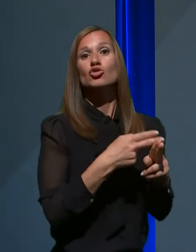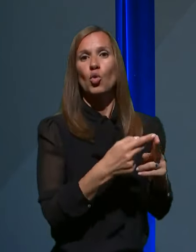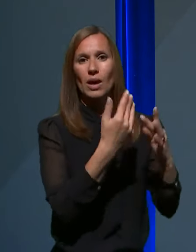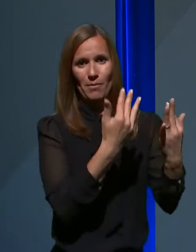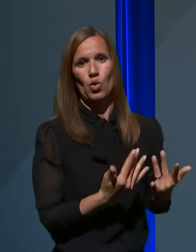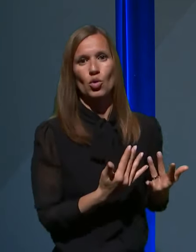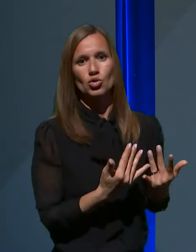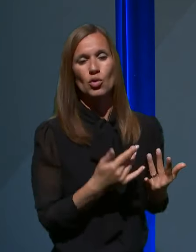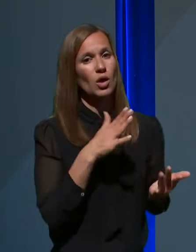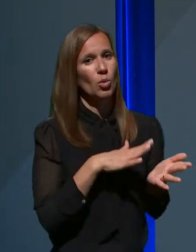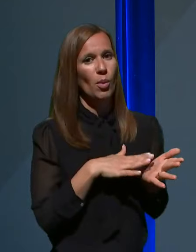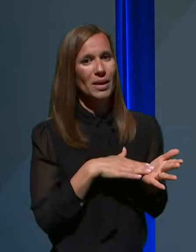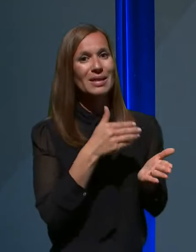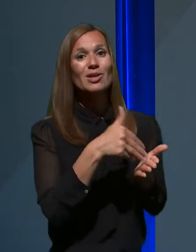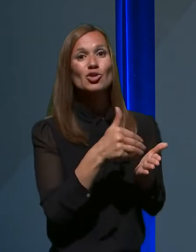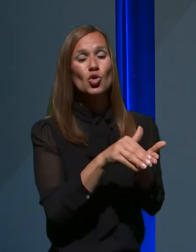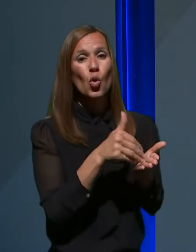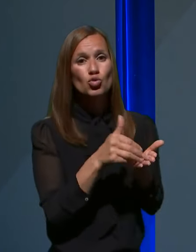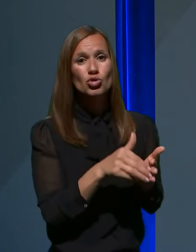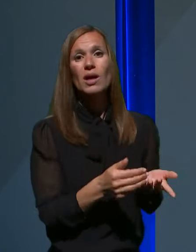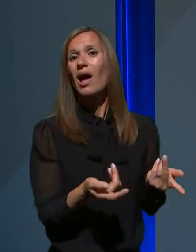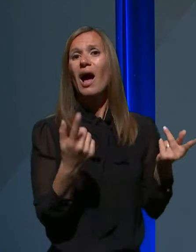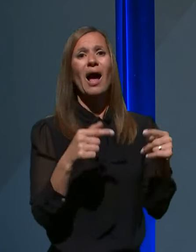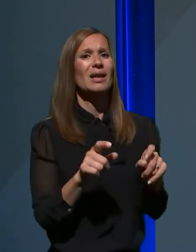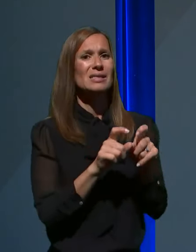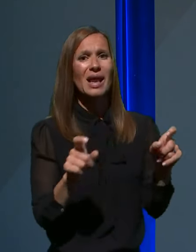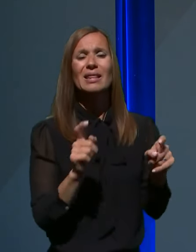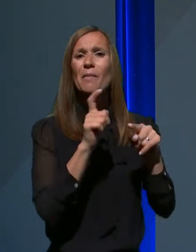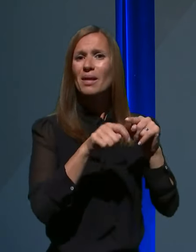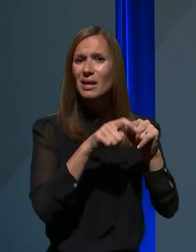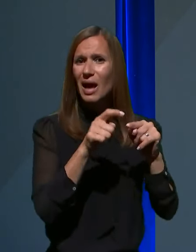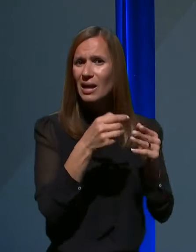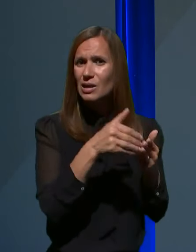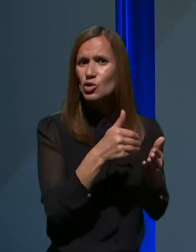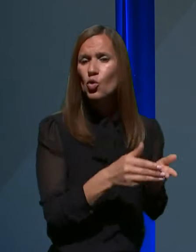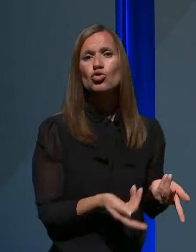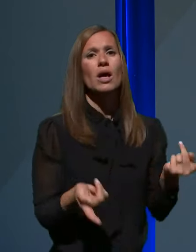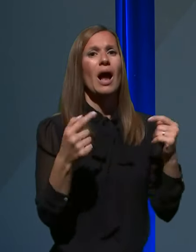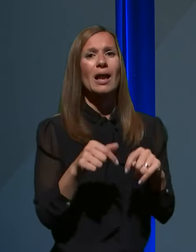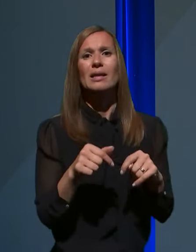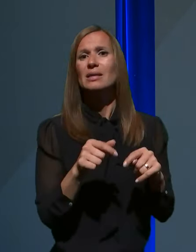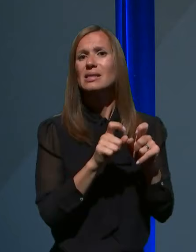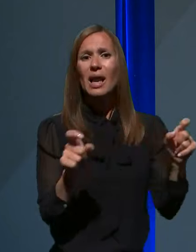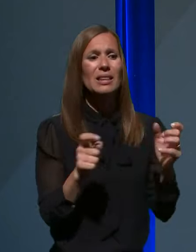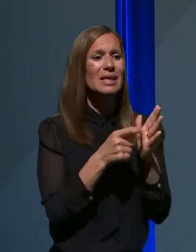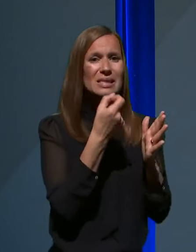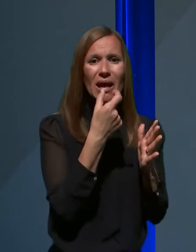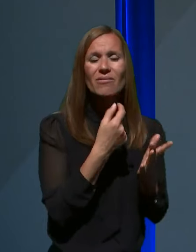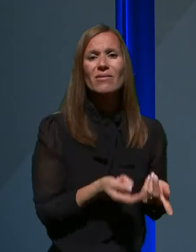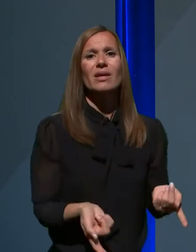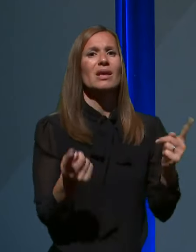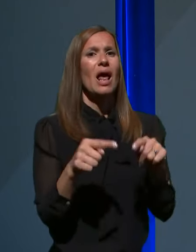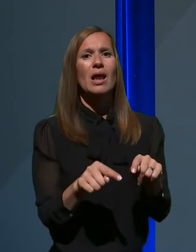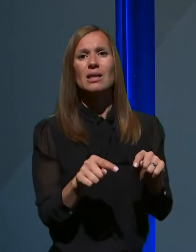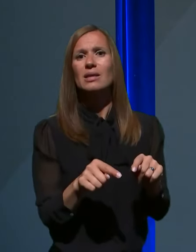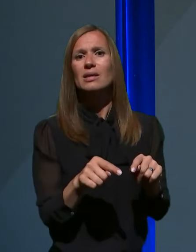pravi, stroški, nej bo to na račun materialnih stroškov, na račun zdravil, na račun tudi